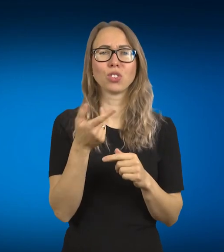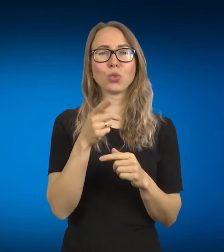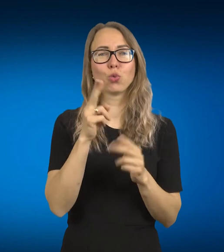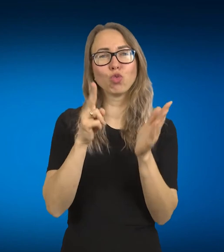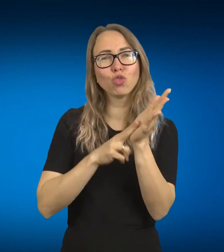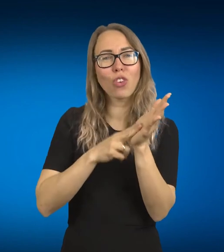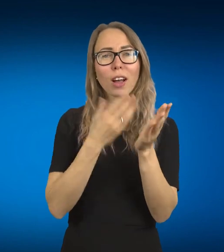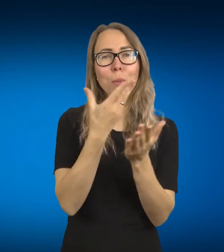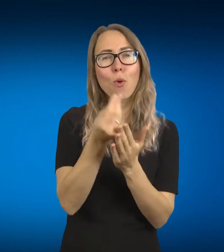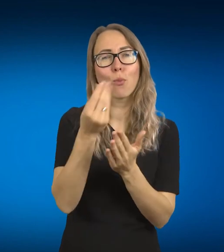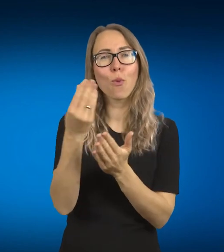Gerintis išplautas, gerai.